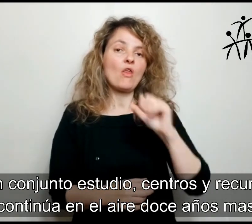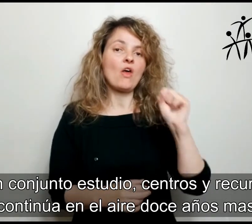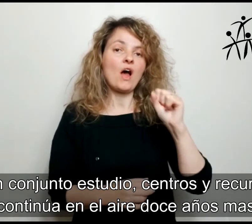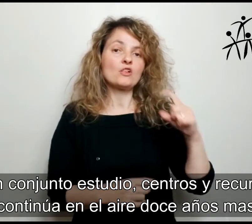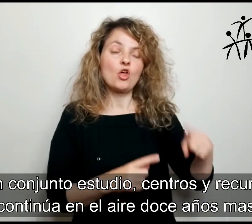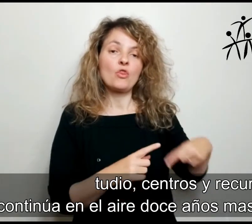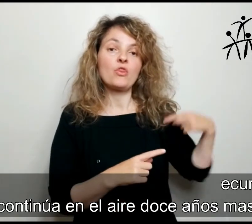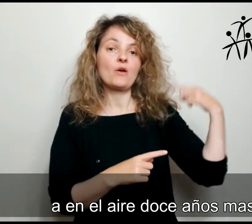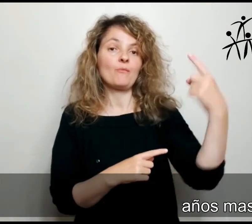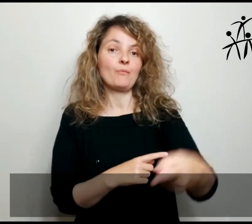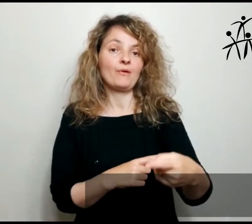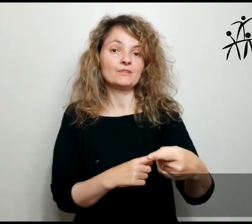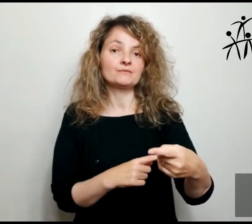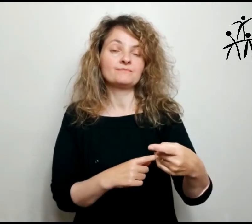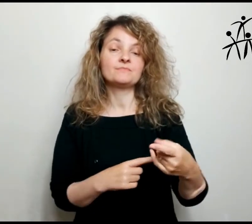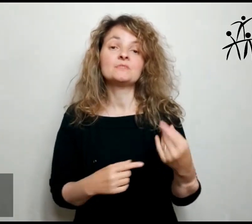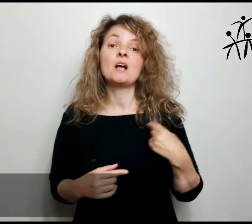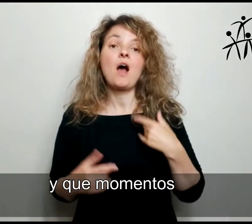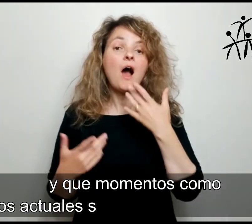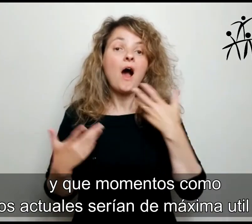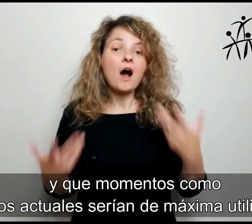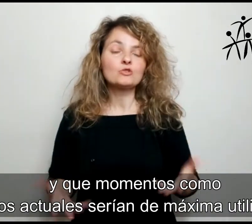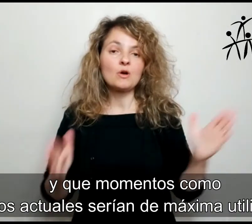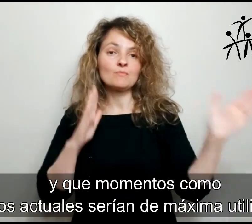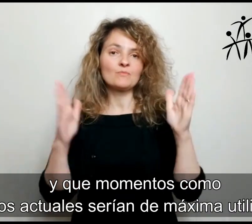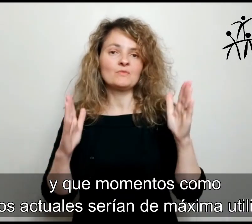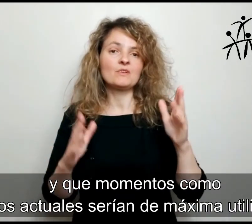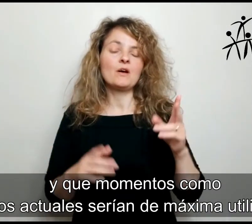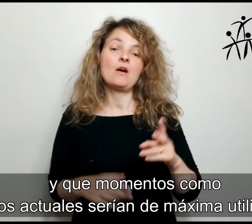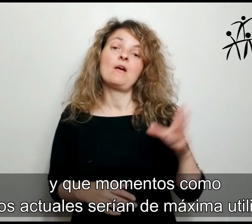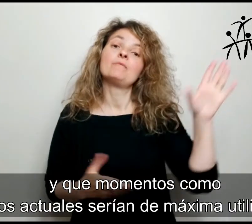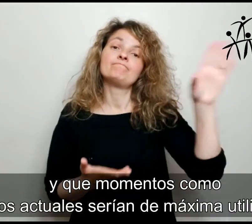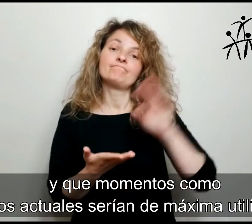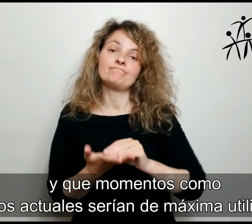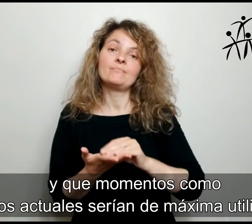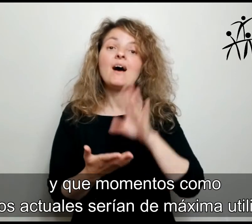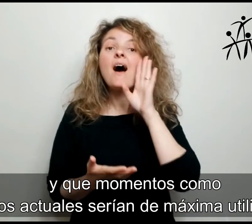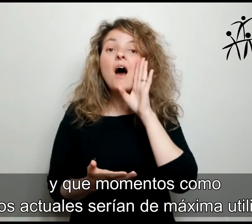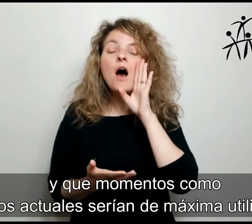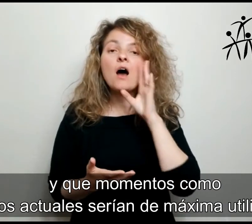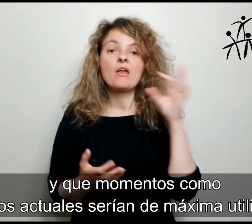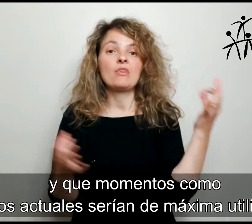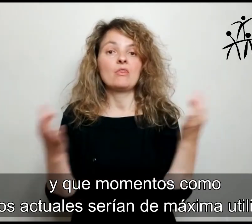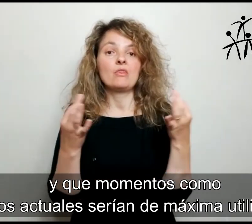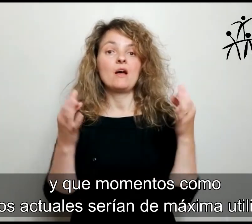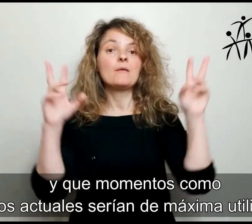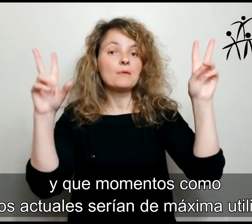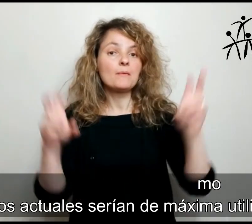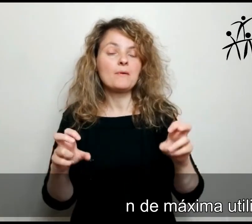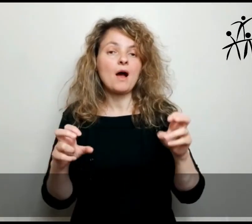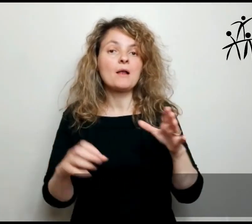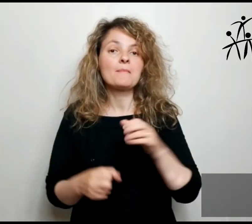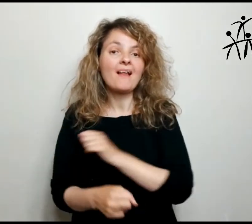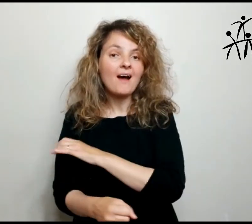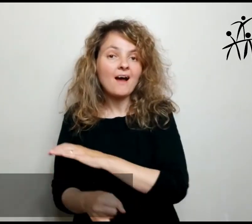tarde y que en momentos como los actuales sería de máxima utilidad a los efectos de garantizar los servicios